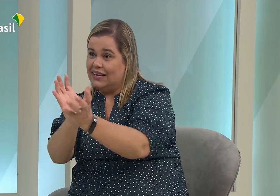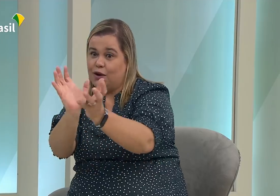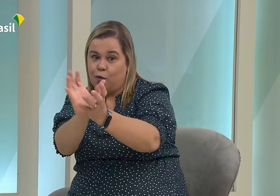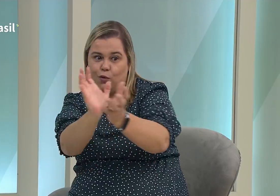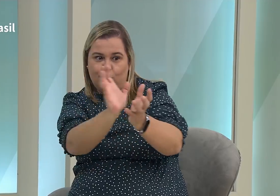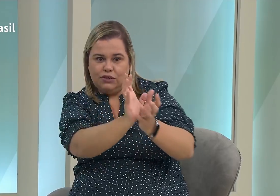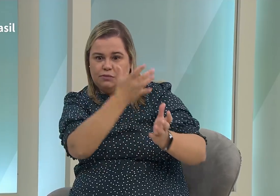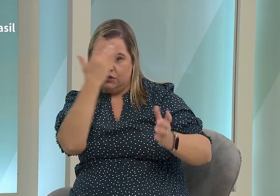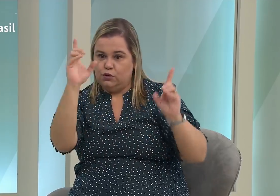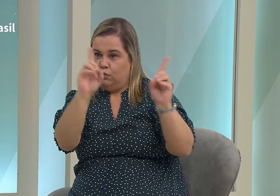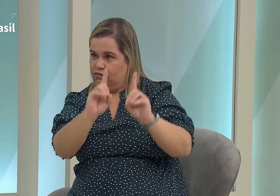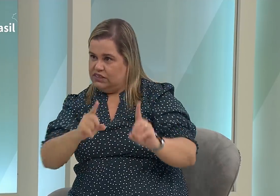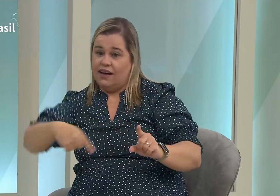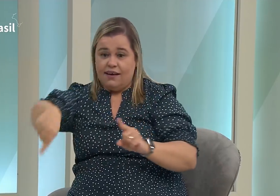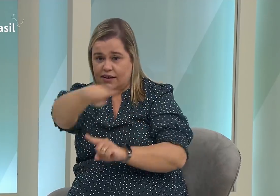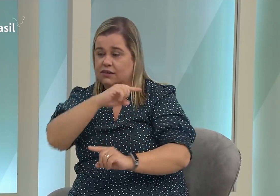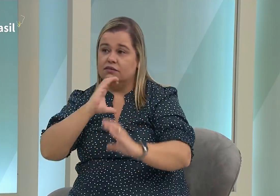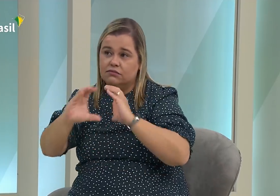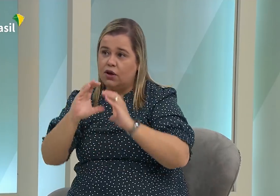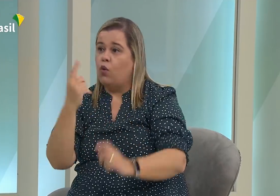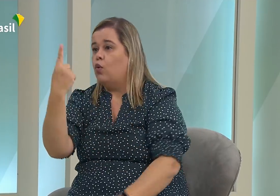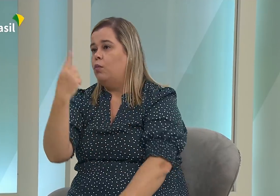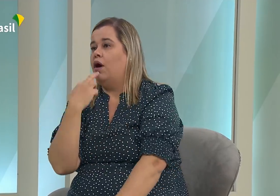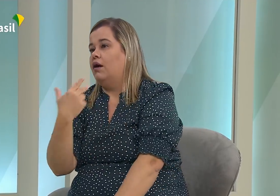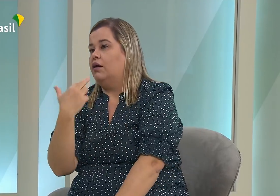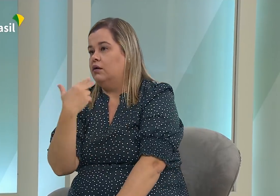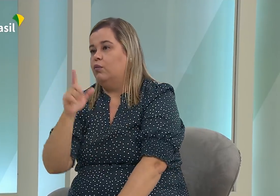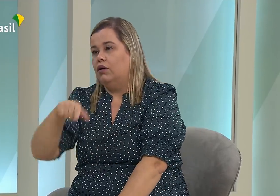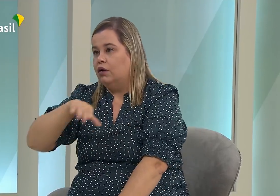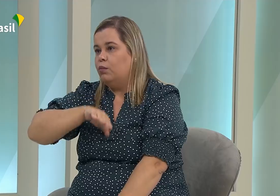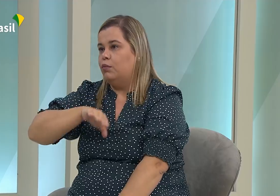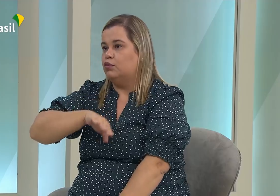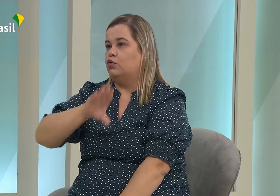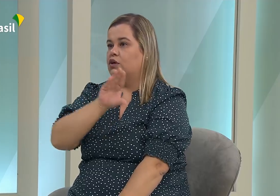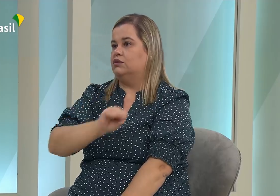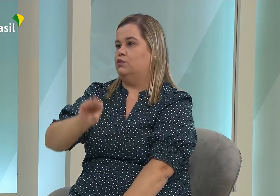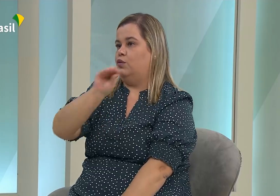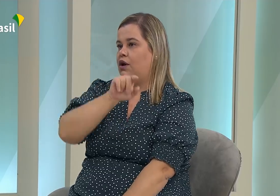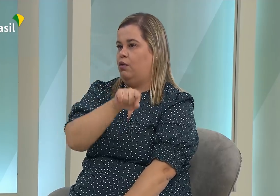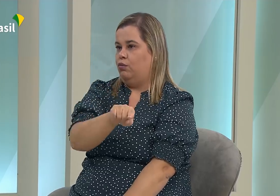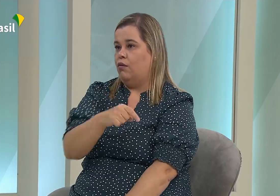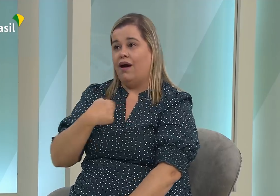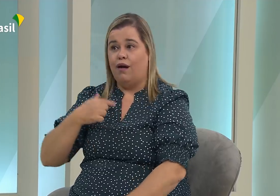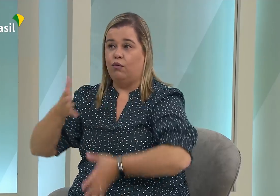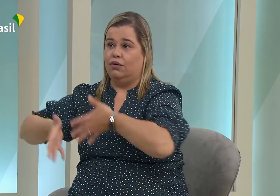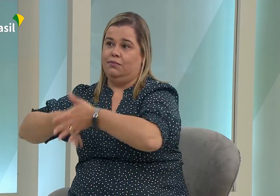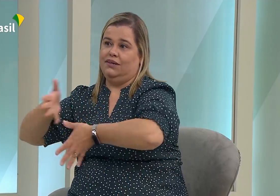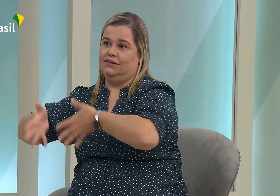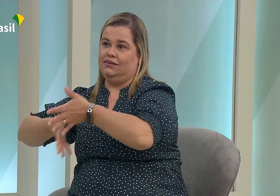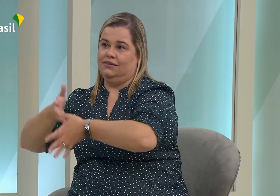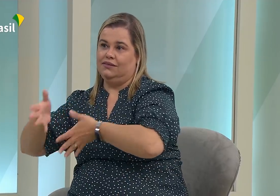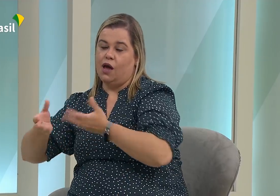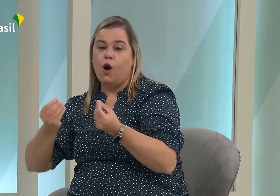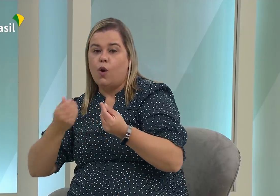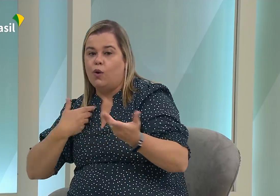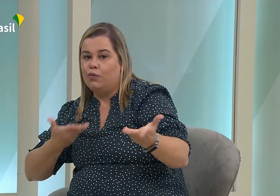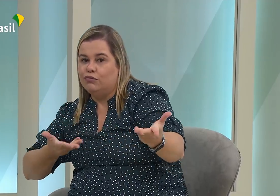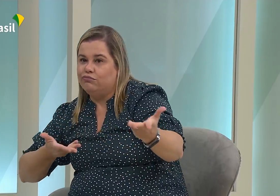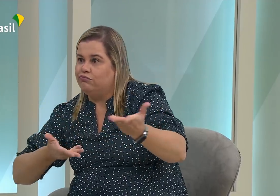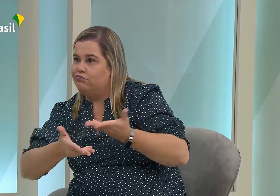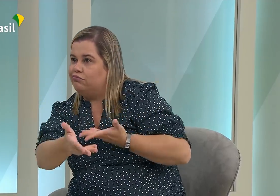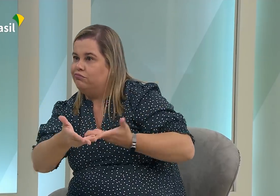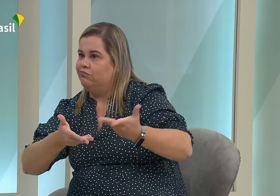à comunicação. Nós nos comunicamos de maneira diferente. Os outros grupos de pessoas com deficiência se comunicam falando a língua portuguesa oral.